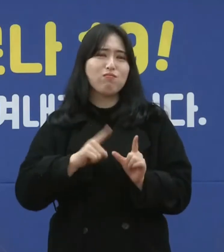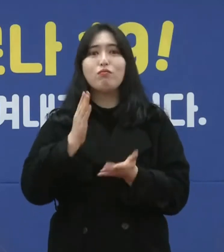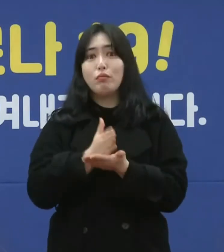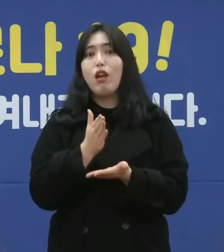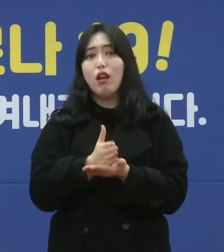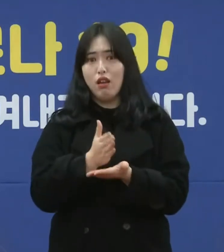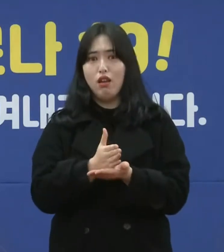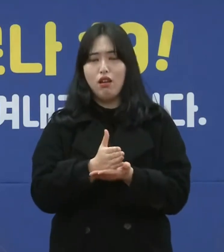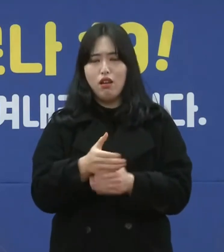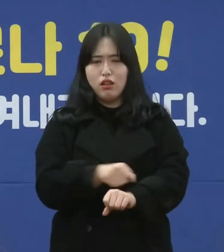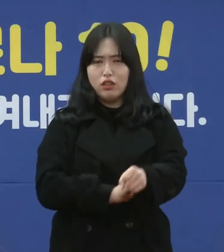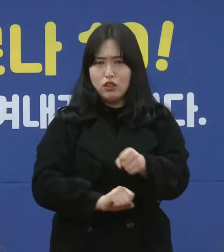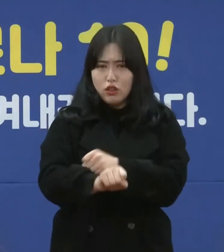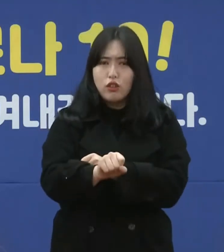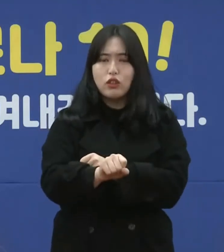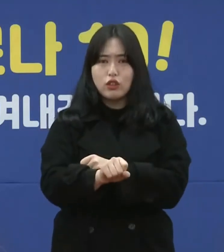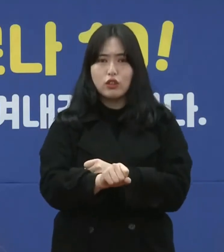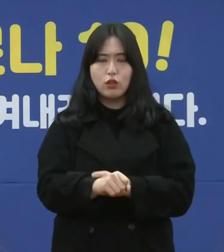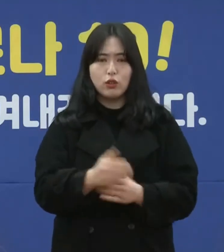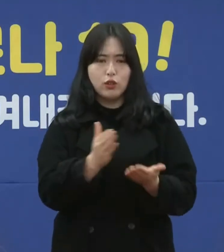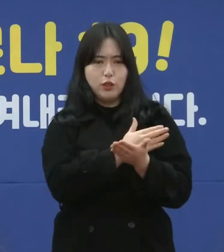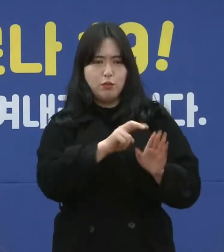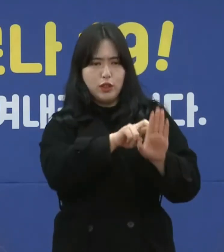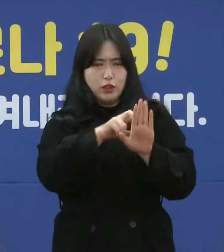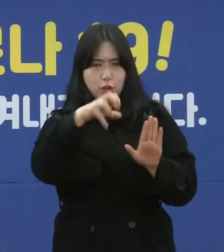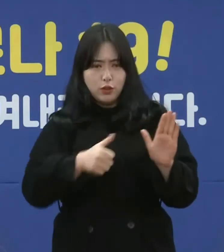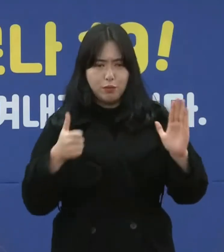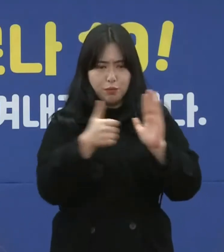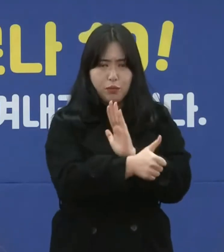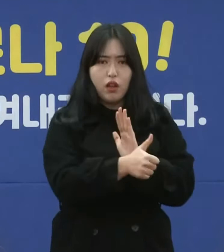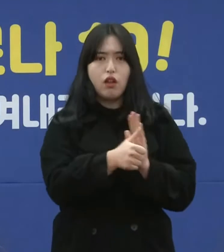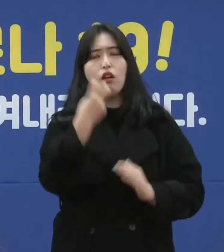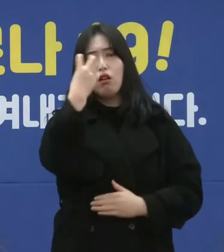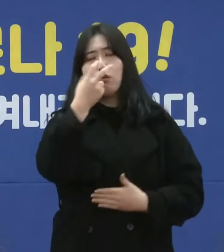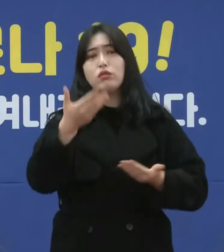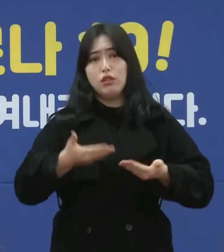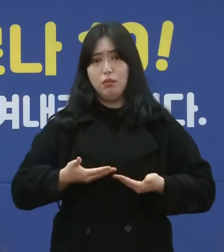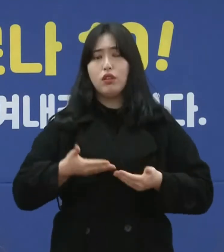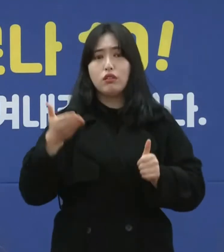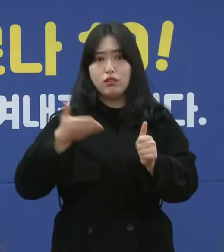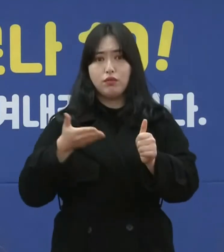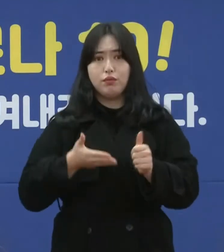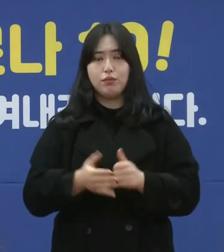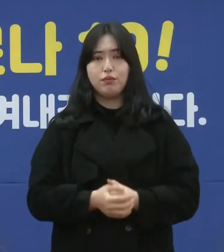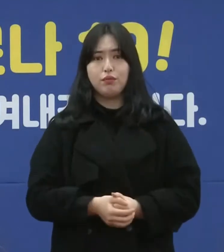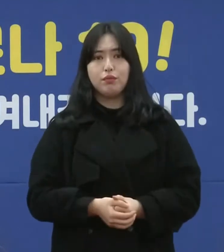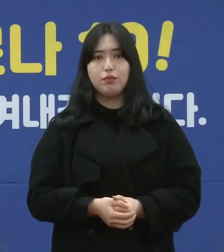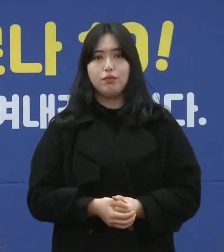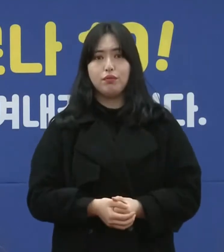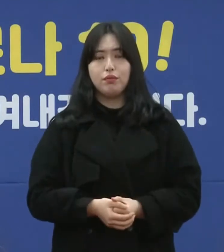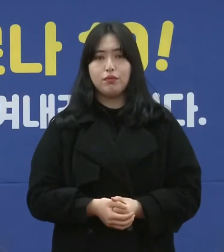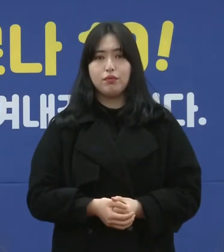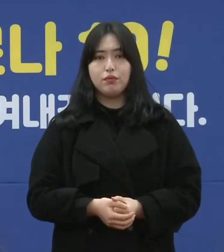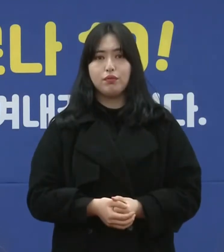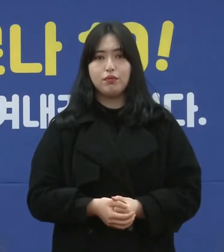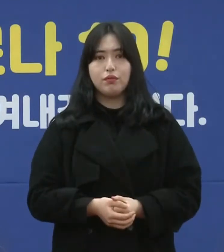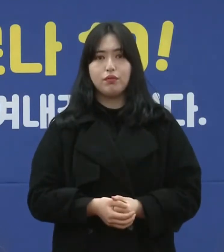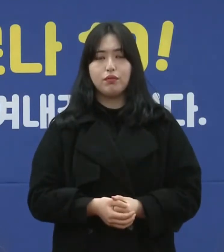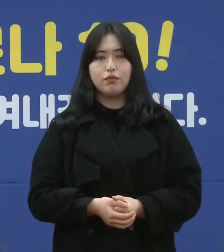적극적으로 우리 선별진료소를 찾아서 진단검사를 받아주실 것을 다시 한번 간곡히 부탁을 드립니다.